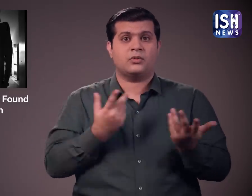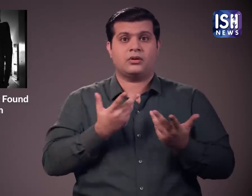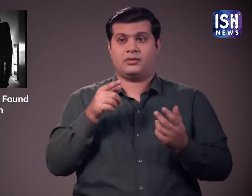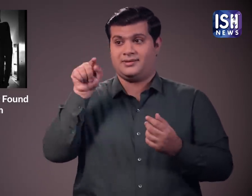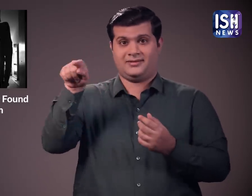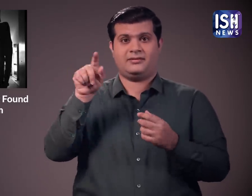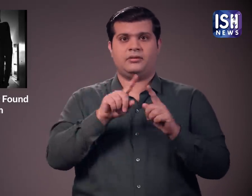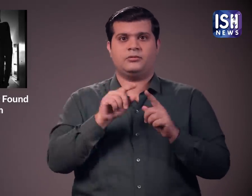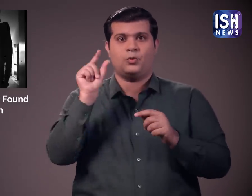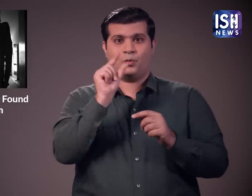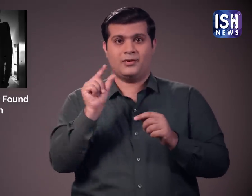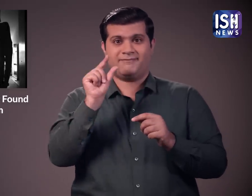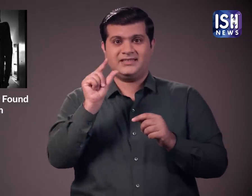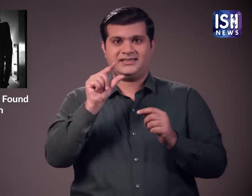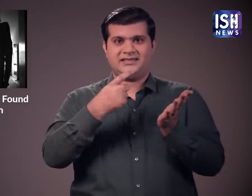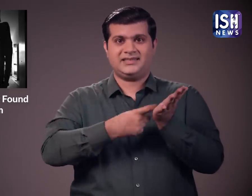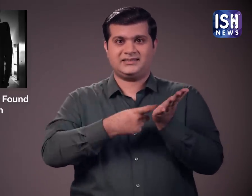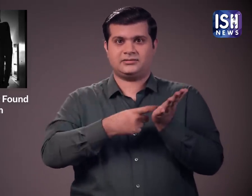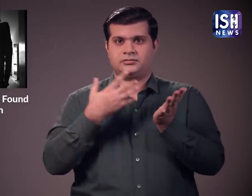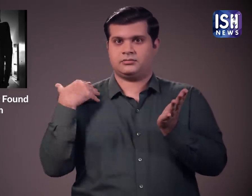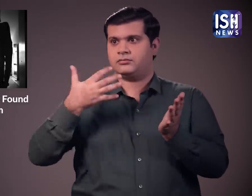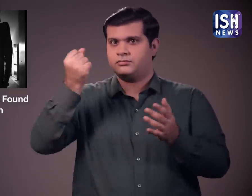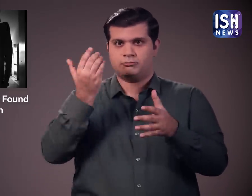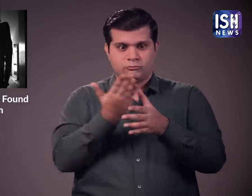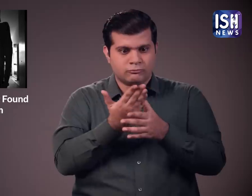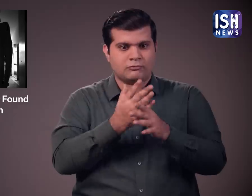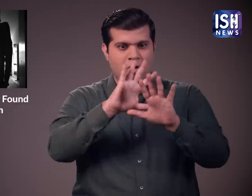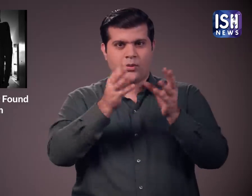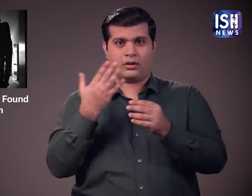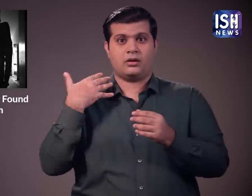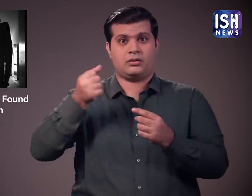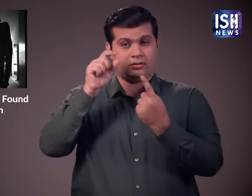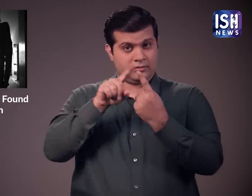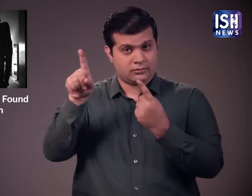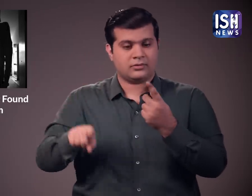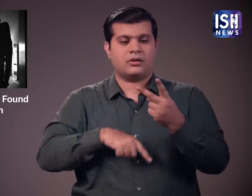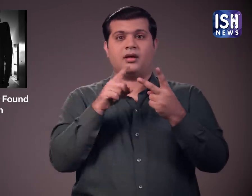परिक्षा प्रॉक्टर,